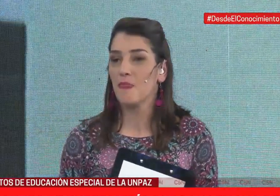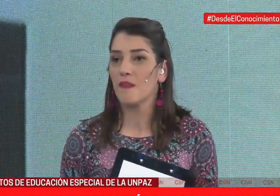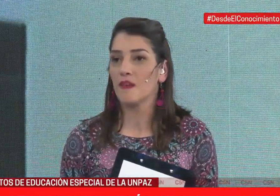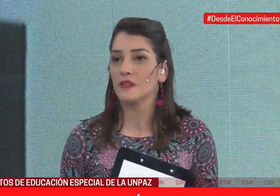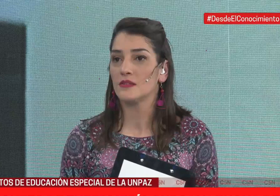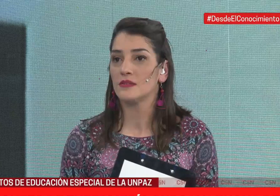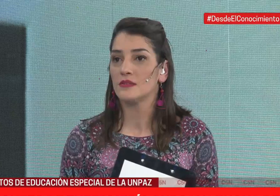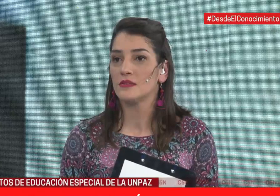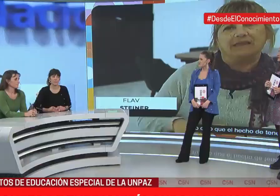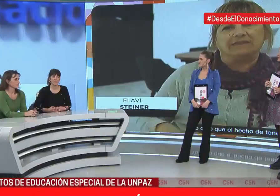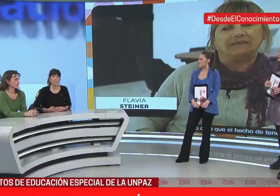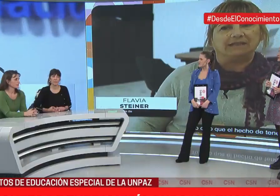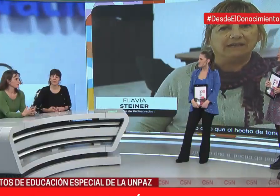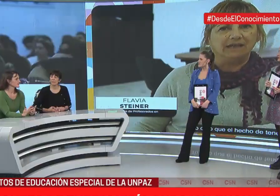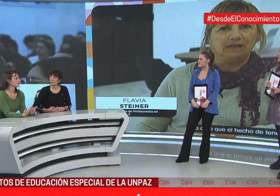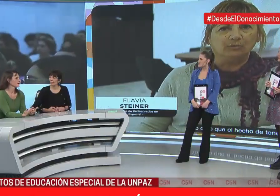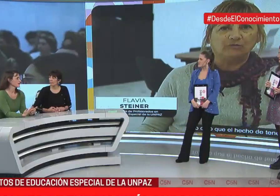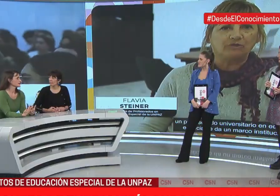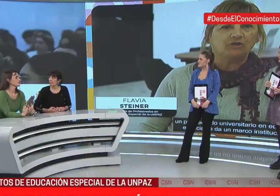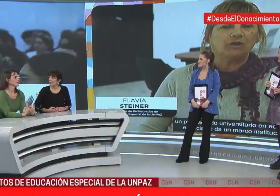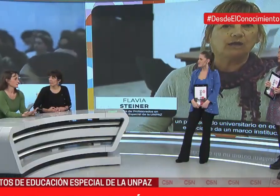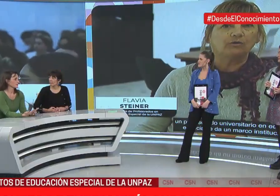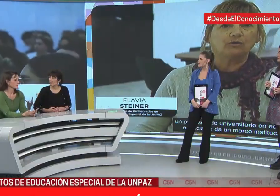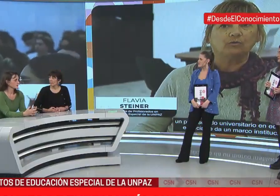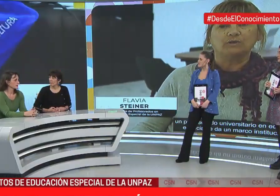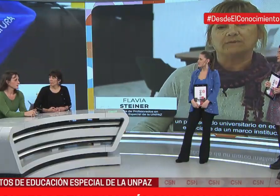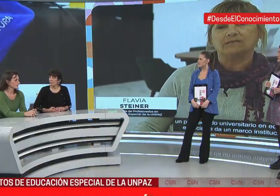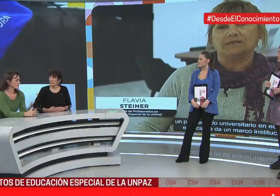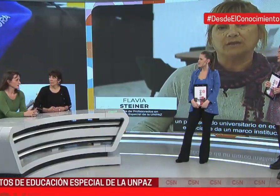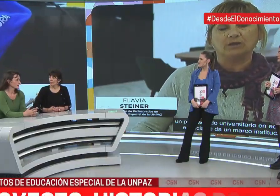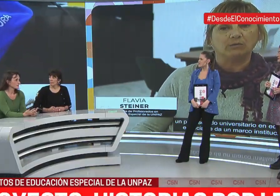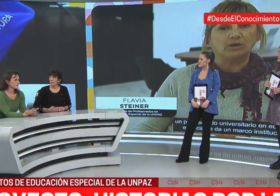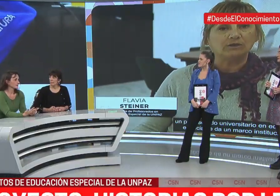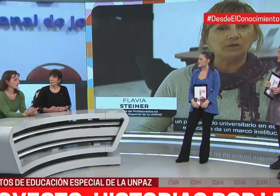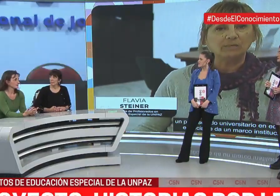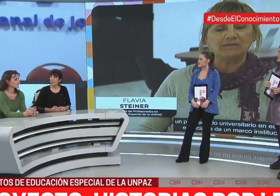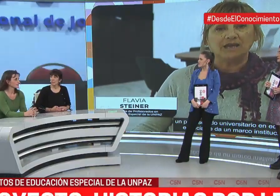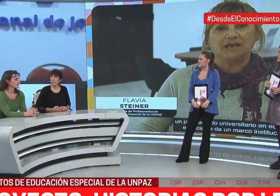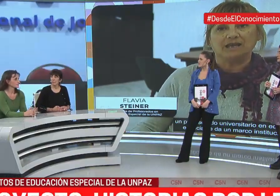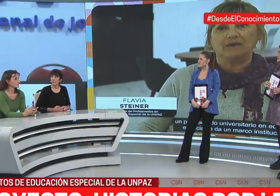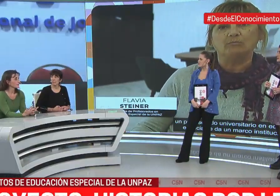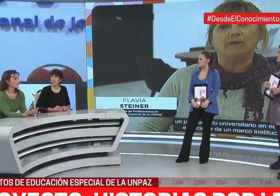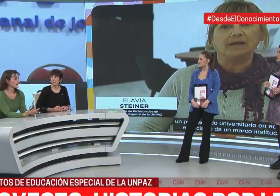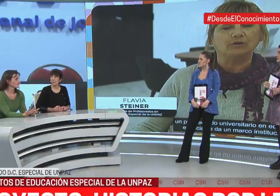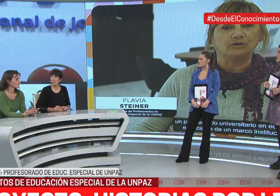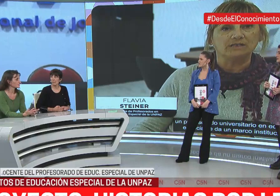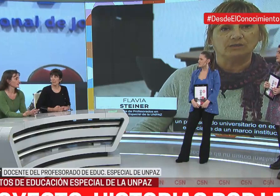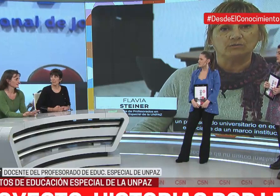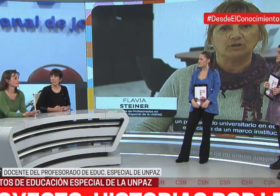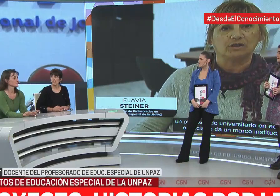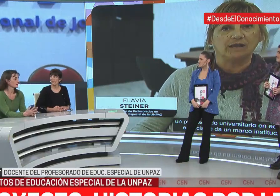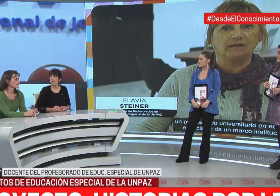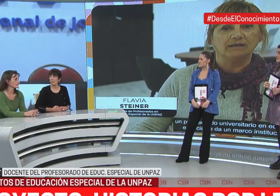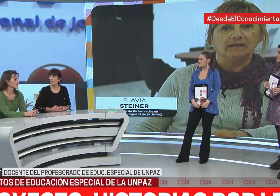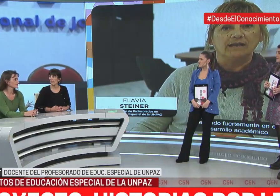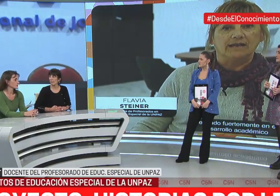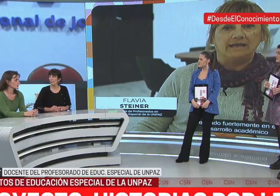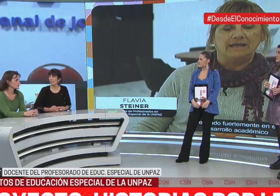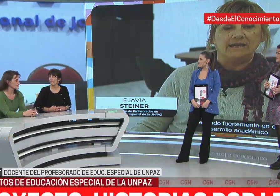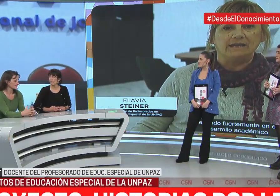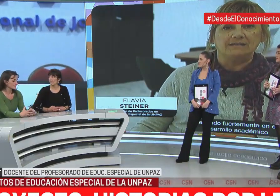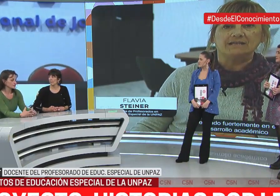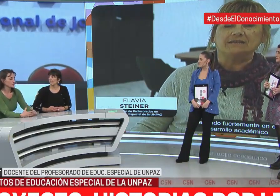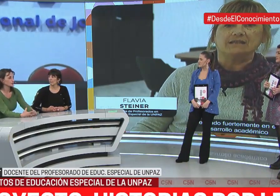como decía Silvia, la universidad y estos profesorados nacen de una vacancia y una necesidad del